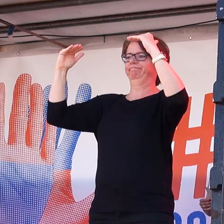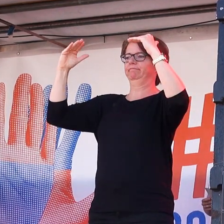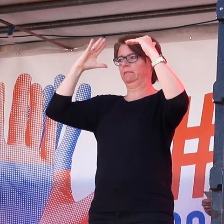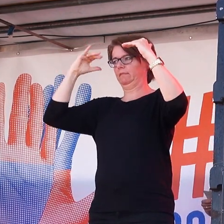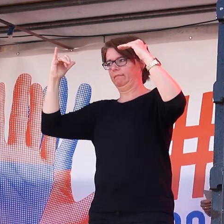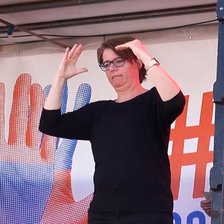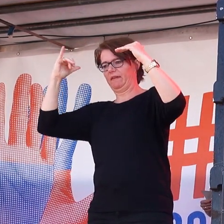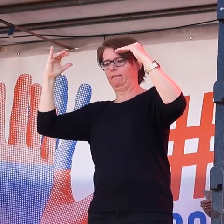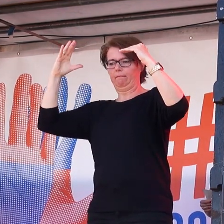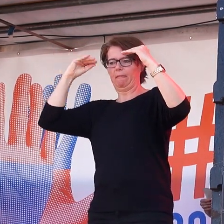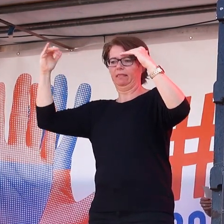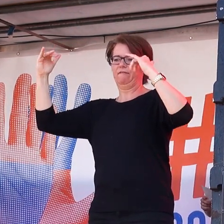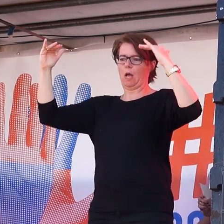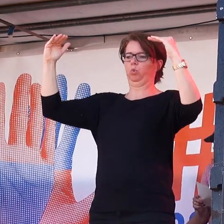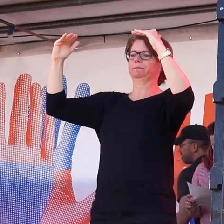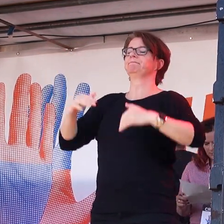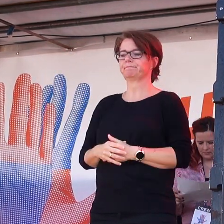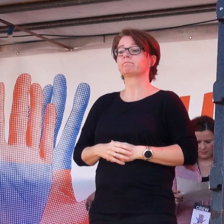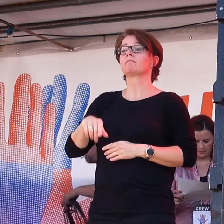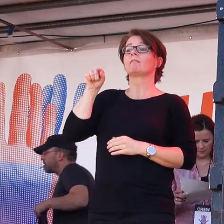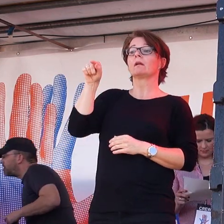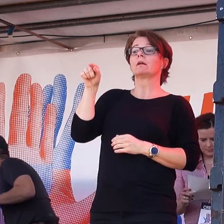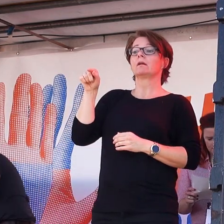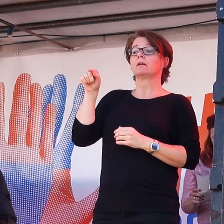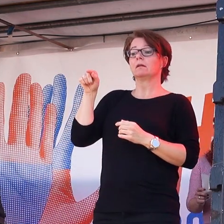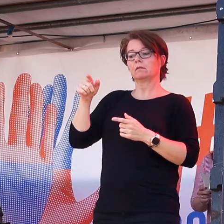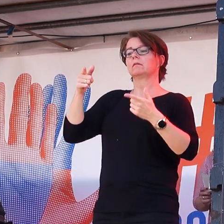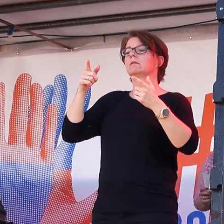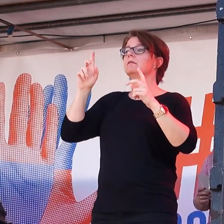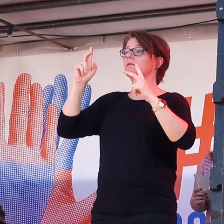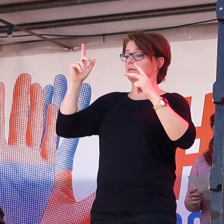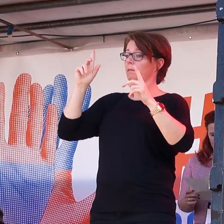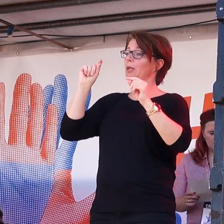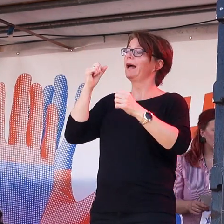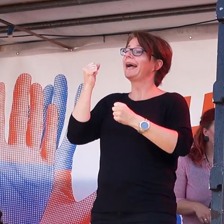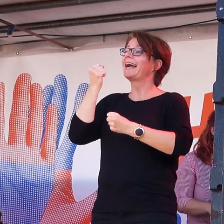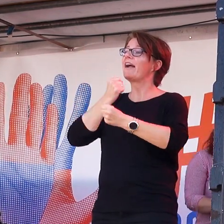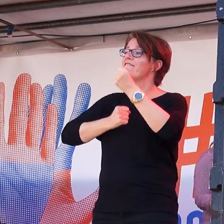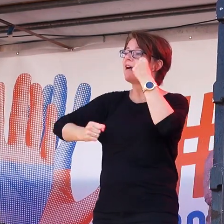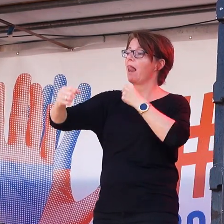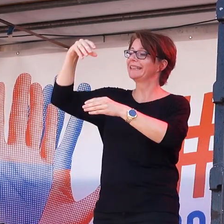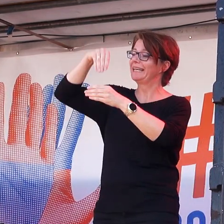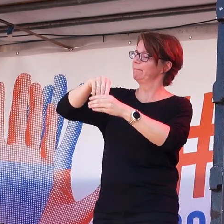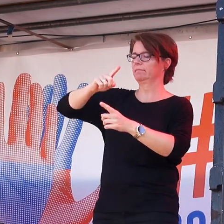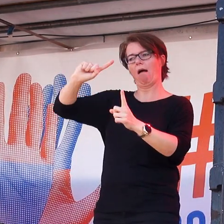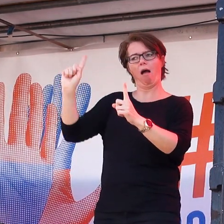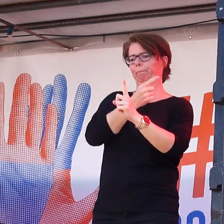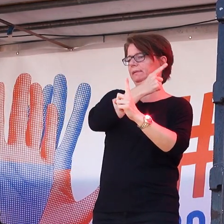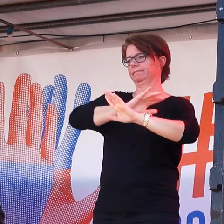Gewaltfreiheit und Selbstbestimmung. Das sind Grundvoraussetzungen für eine offene und freie Gesellschaft.